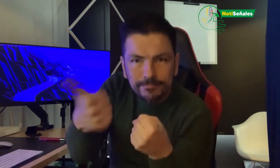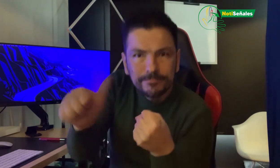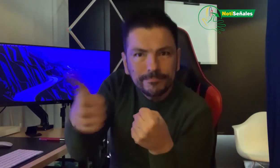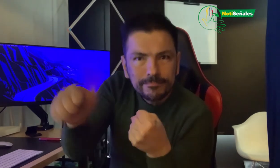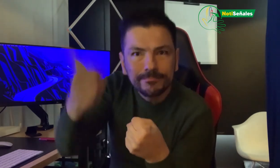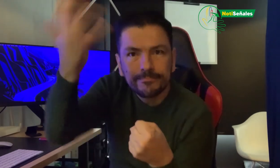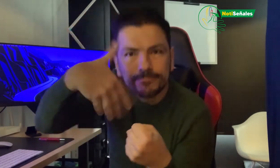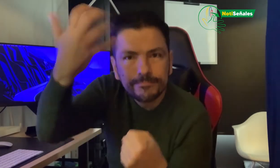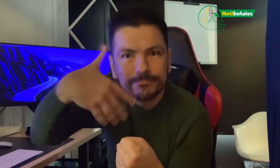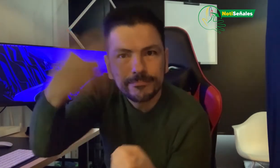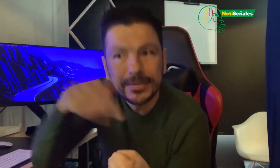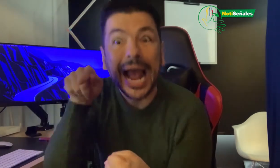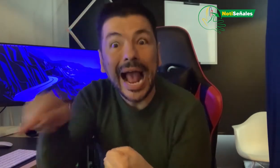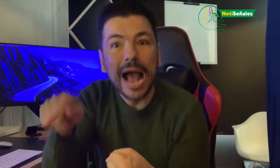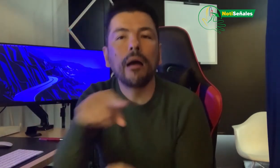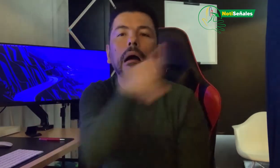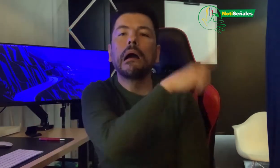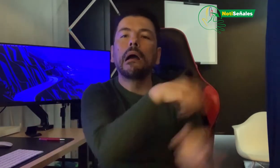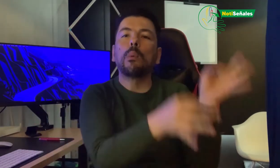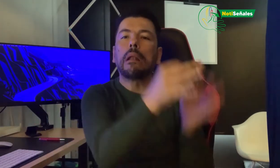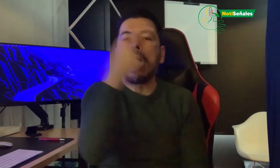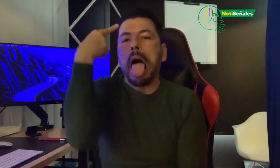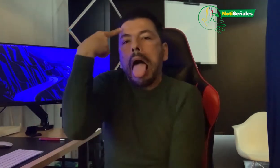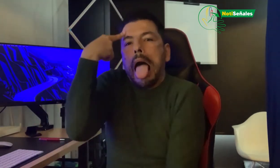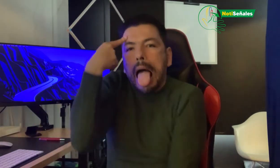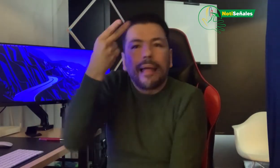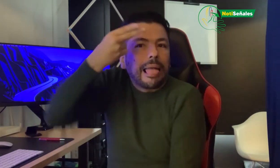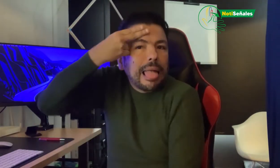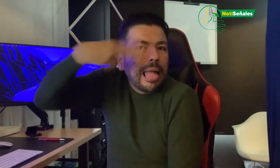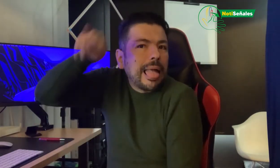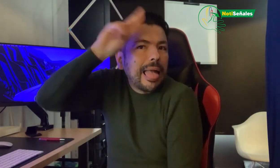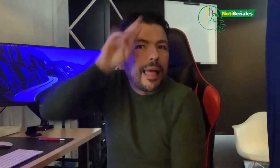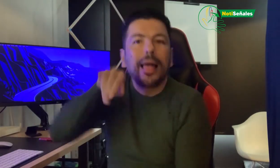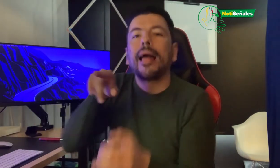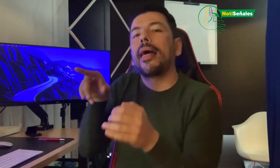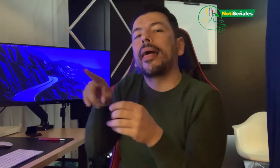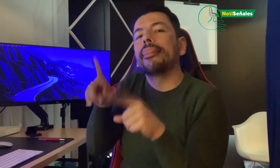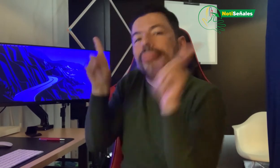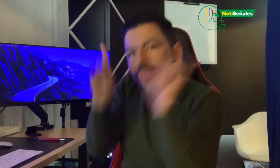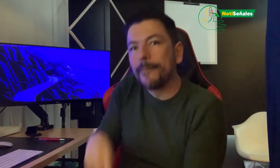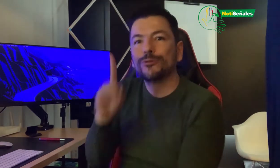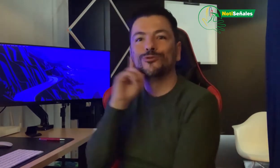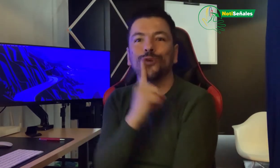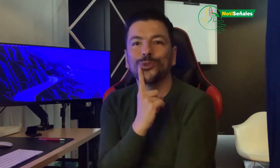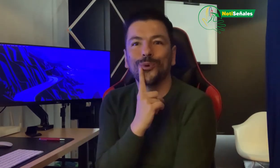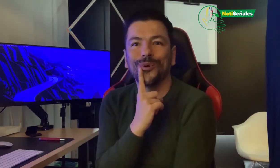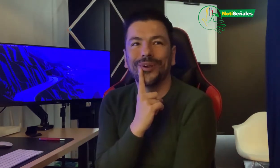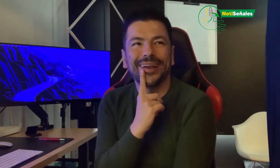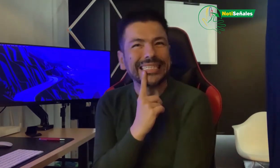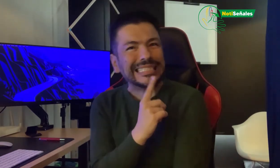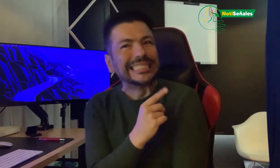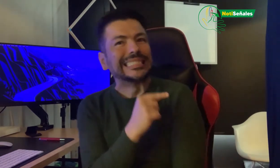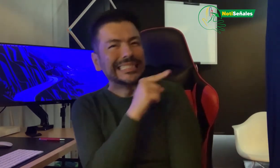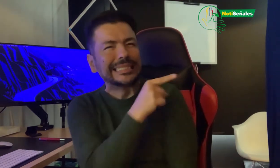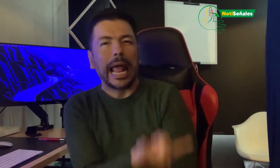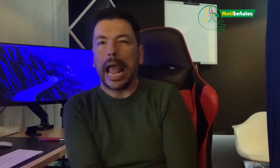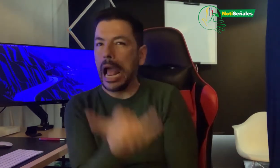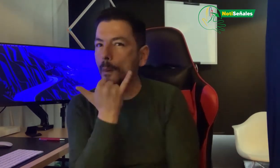y el equipo jurídico pues interpretó que las personas sordas también tenían que hacer, pero pues están equivocados, el artículo